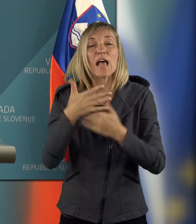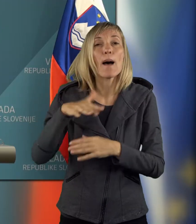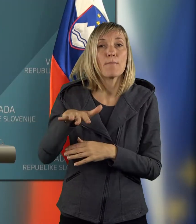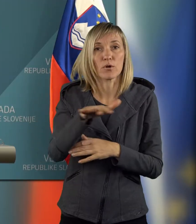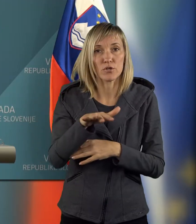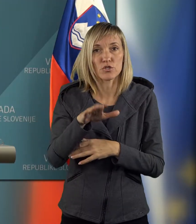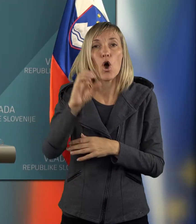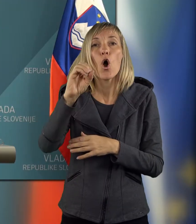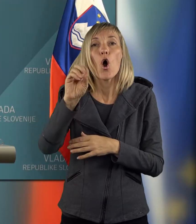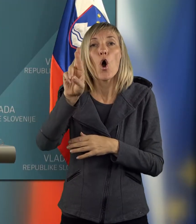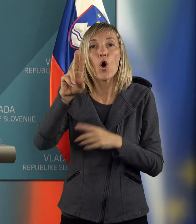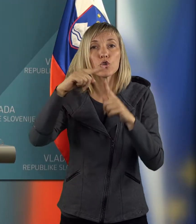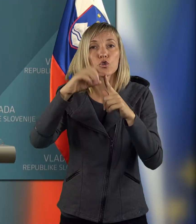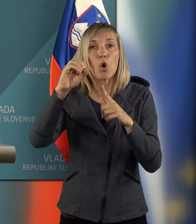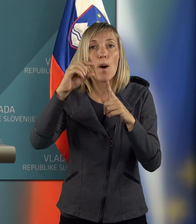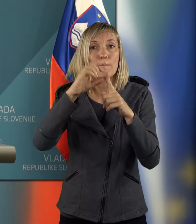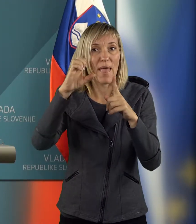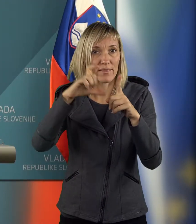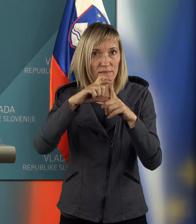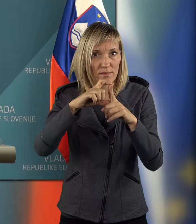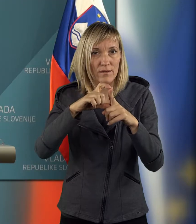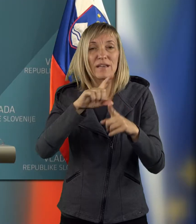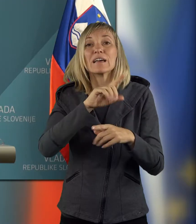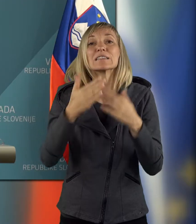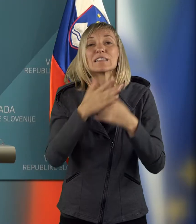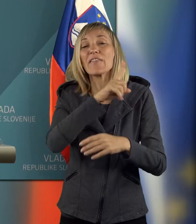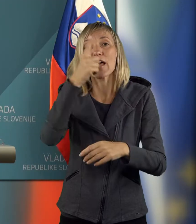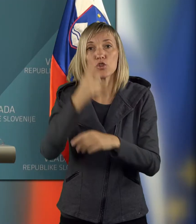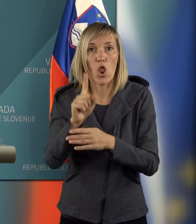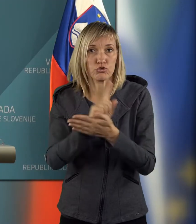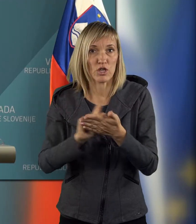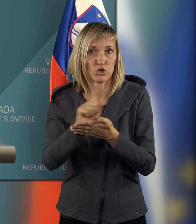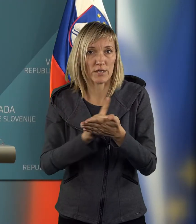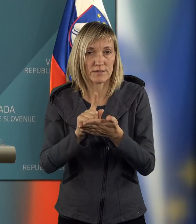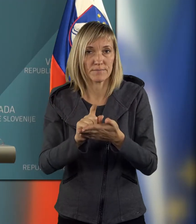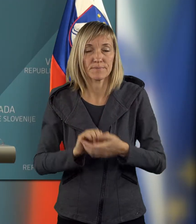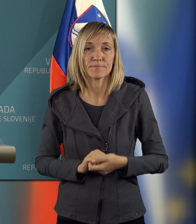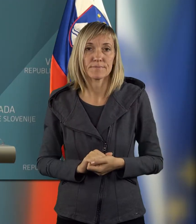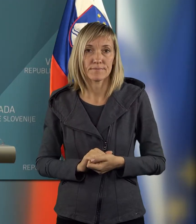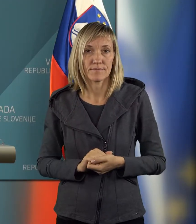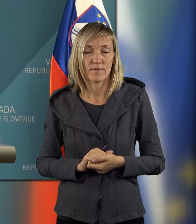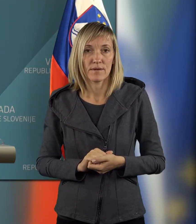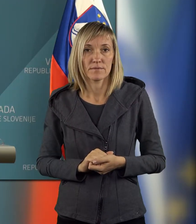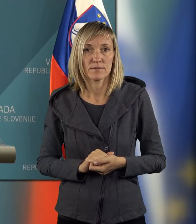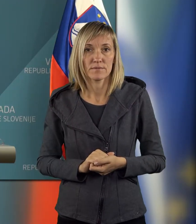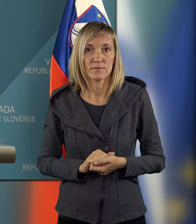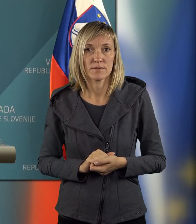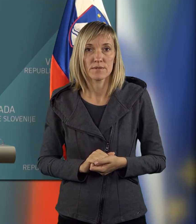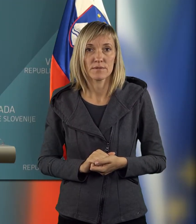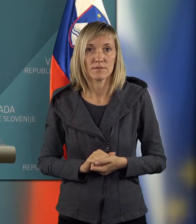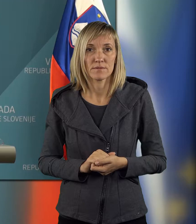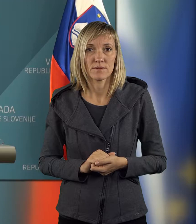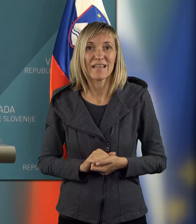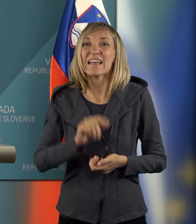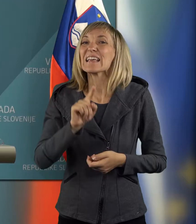področje ortopedije za nedoločen čas. In nekakor